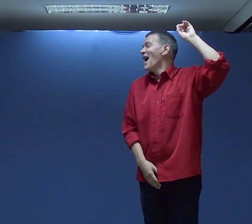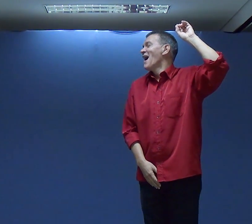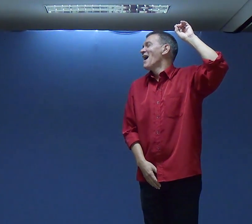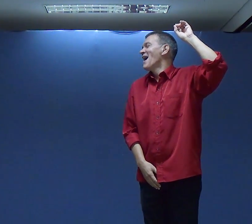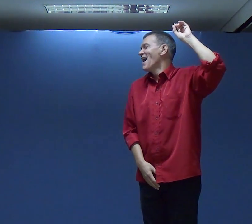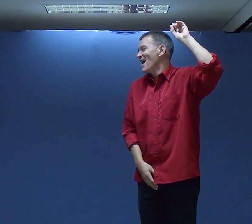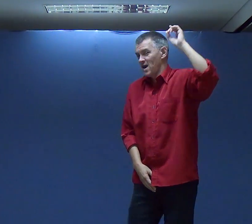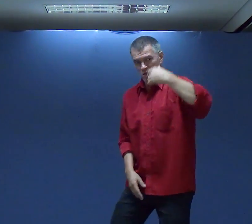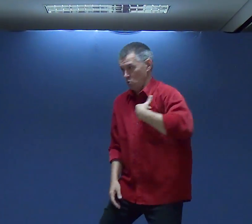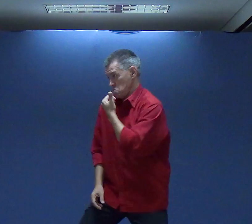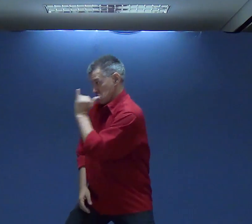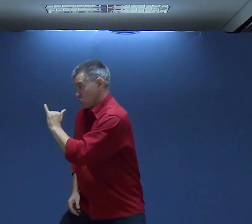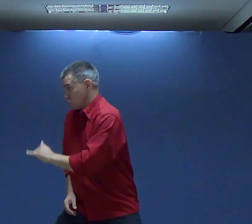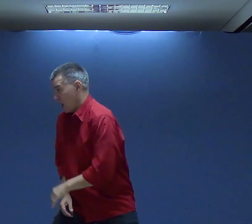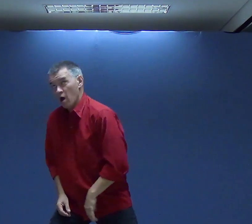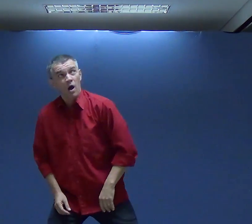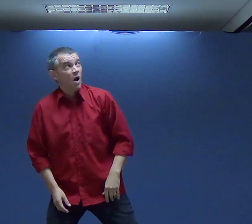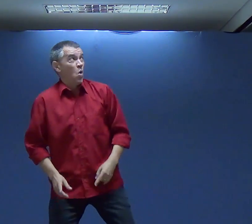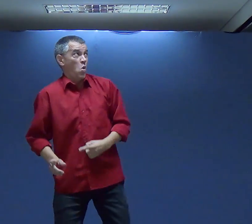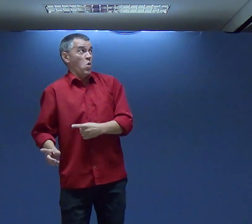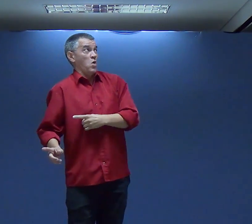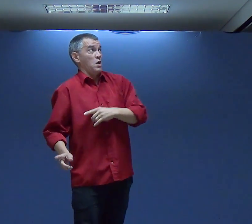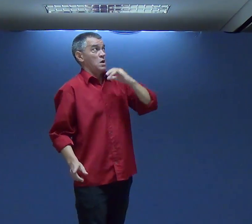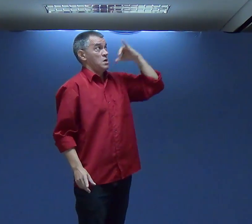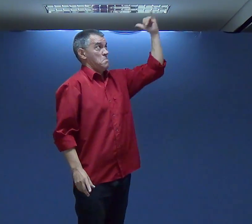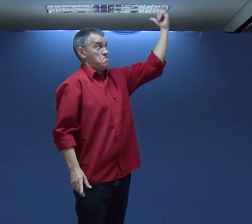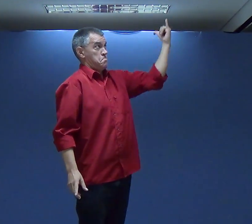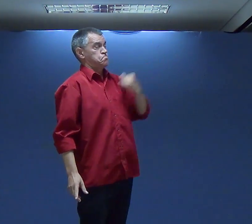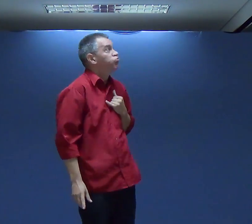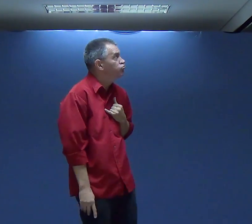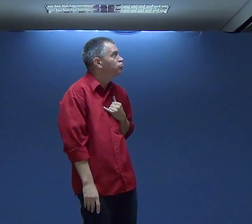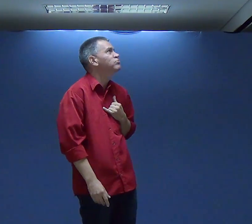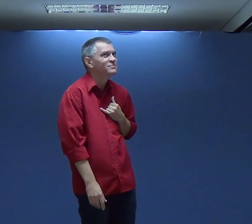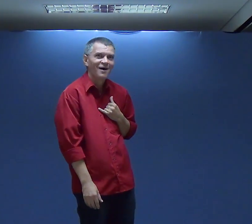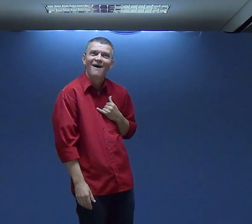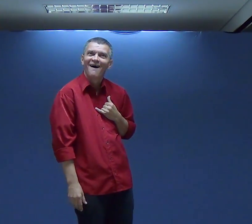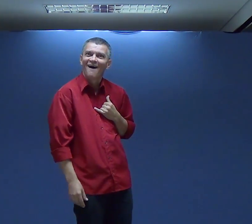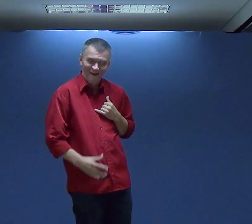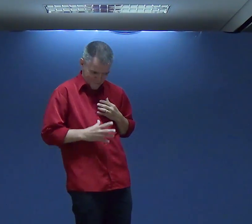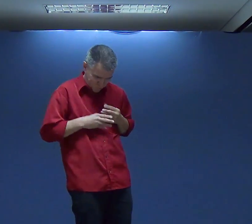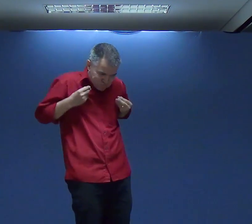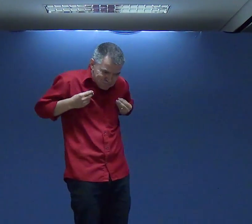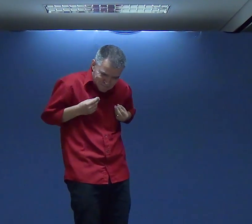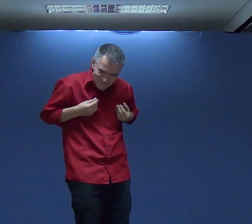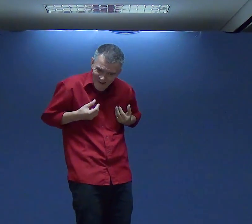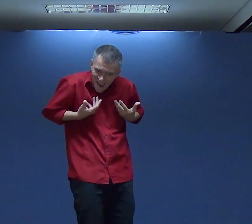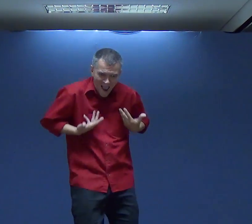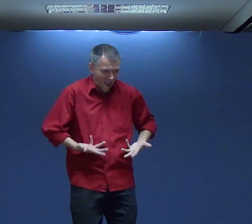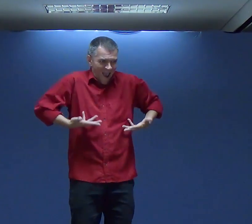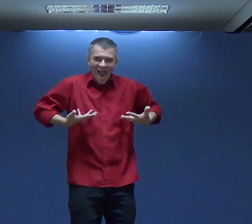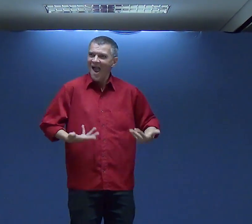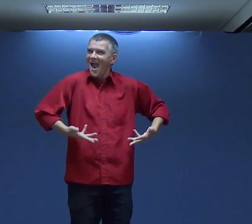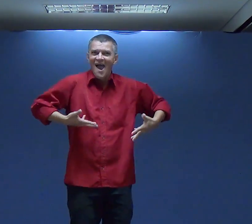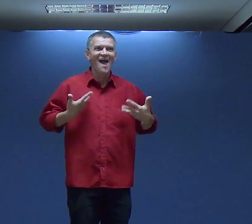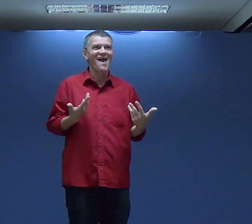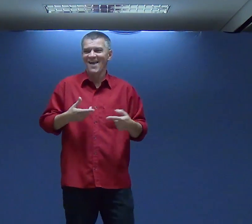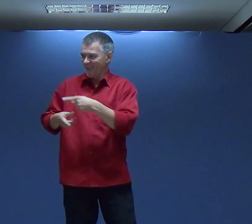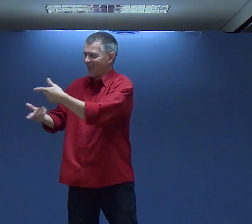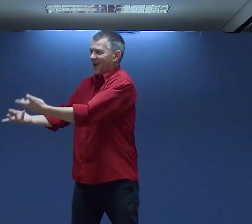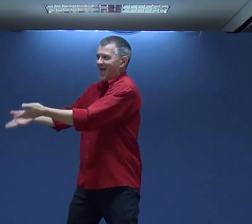Mas eu preciso restaurar a minha vida com pessoas E no momento em que eu restauro a minha vida O perdão de Deus